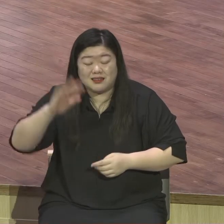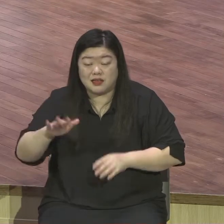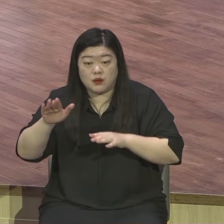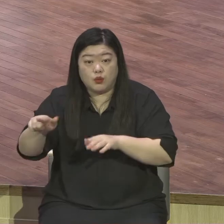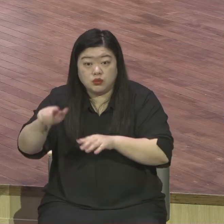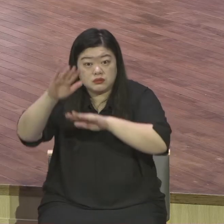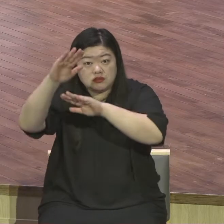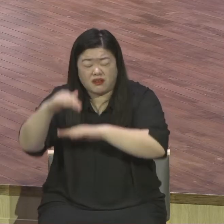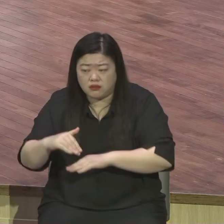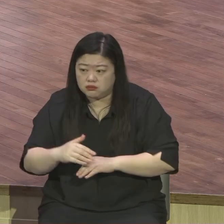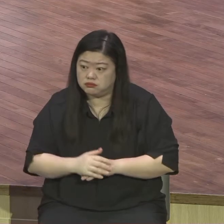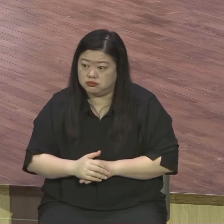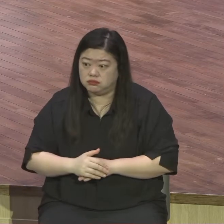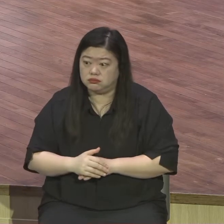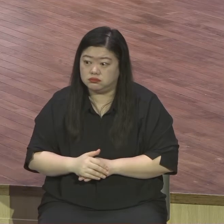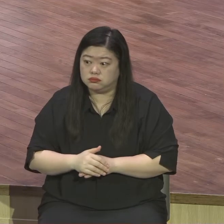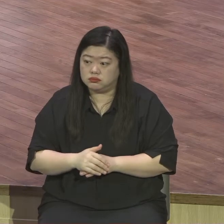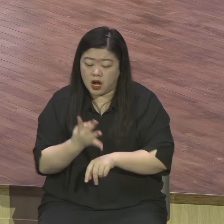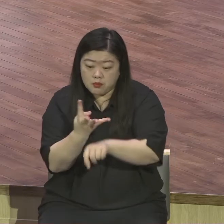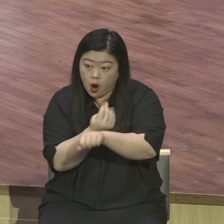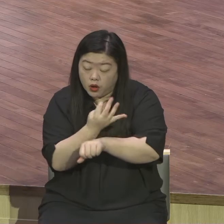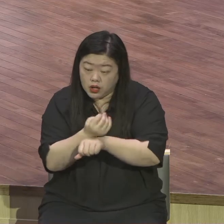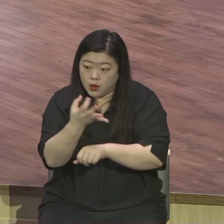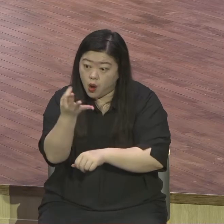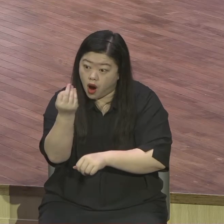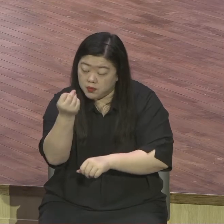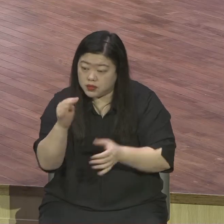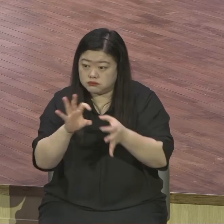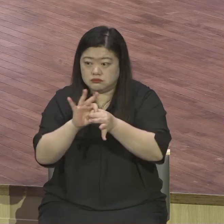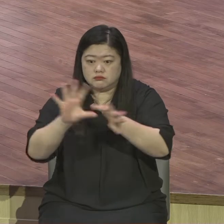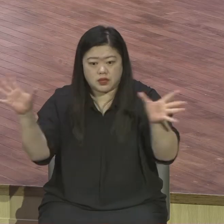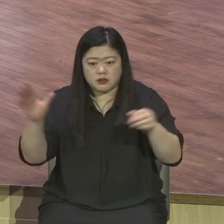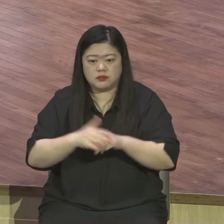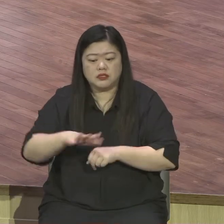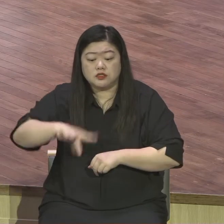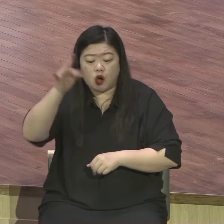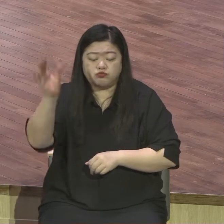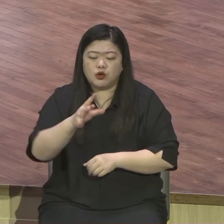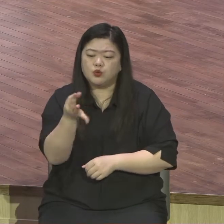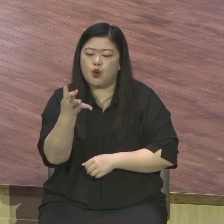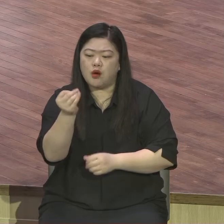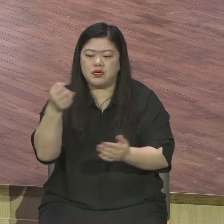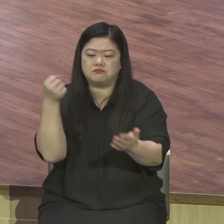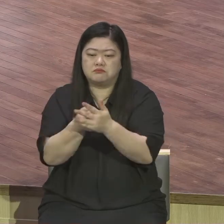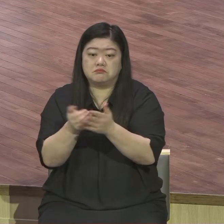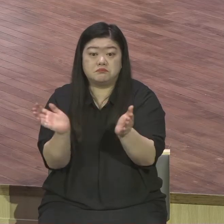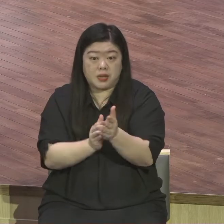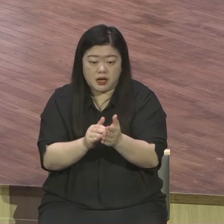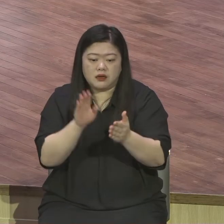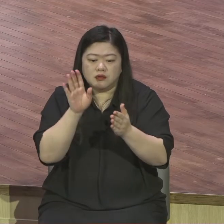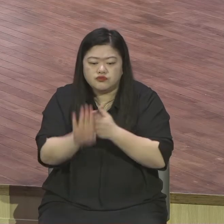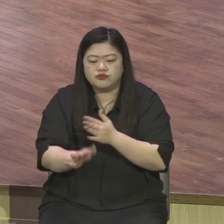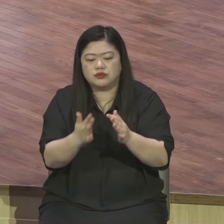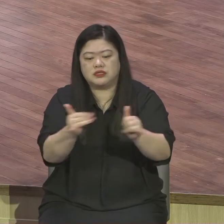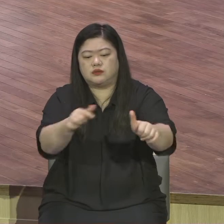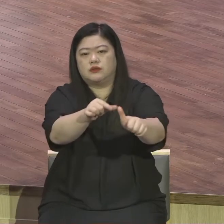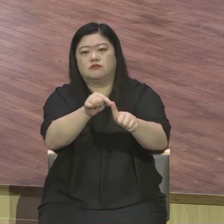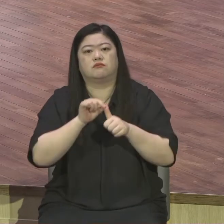인간의 이 이성적 사고로는 도대체 수용할 수가 없는 거대한